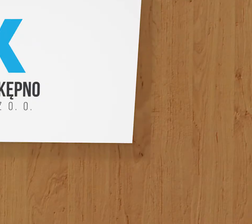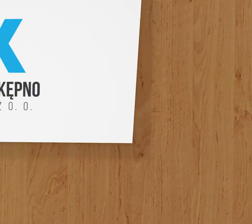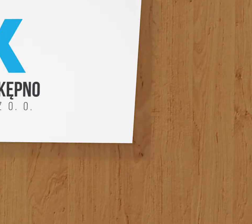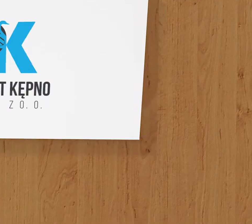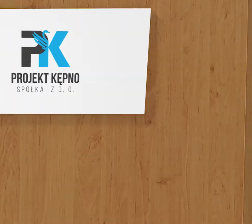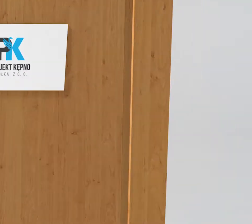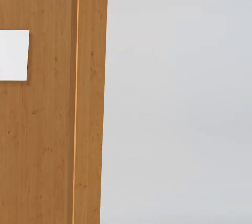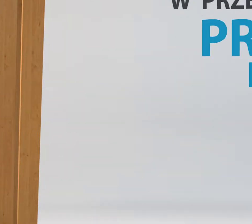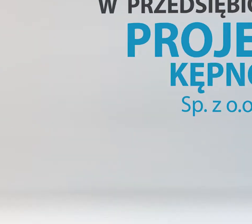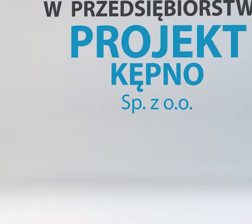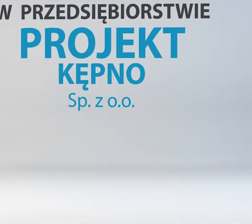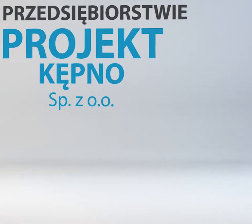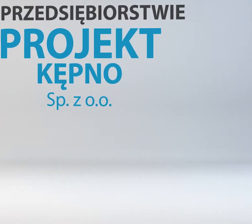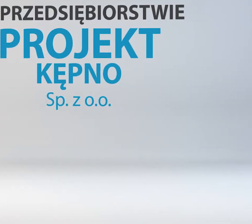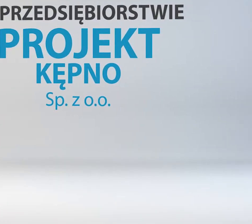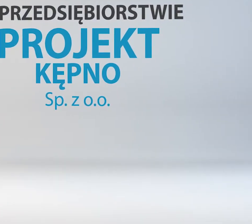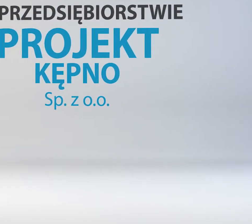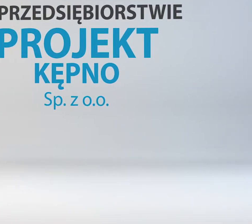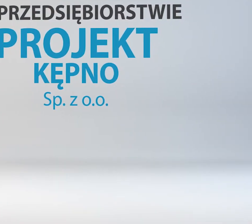Projekt Kępno Spółka ZOO